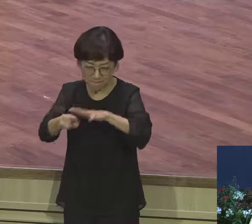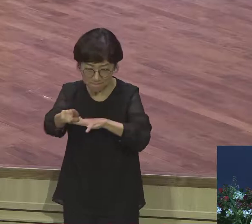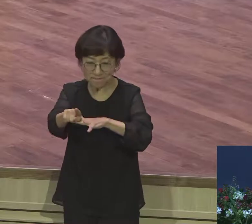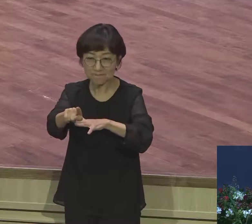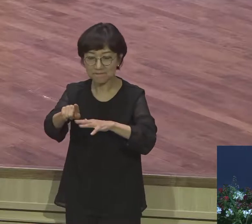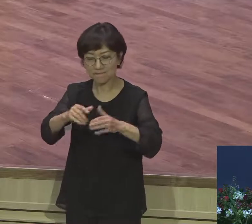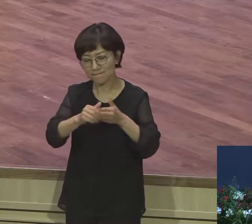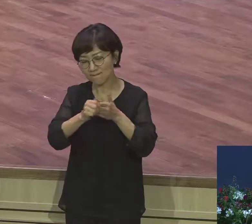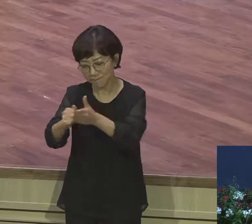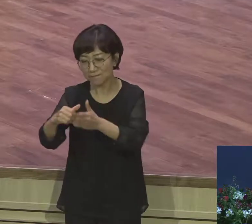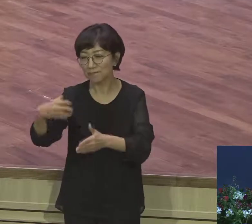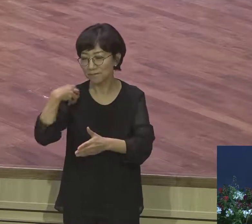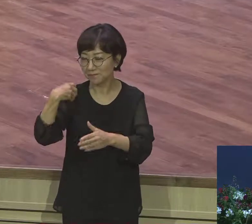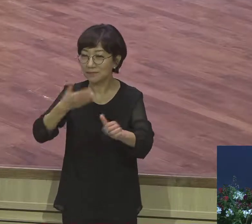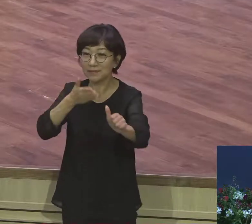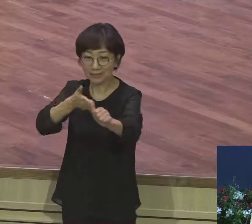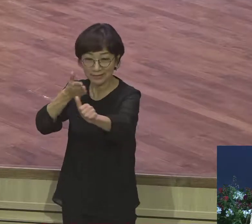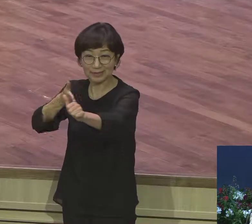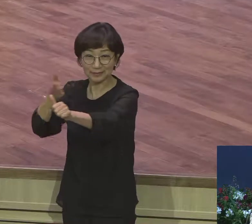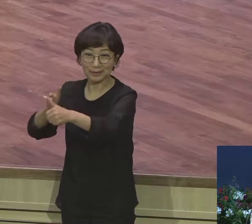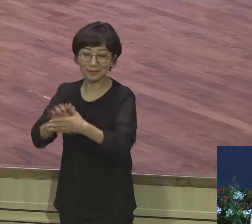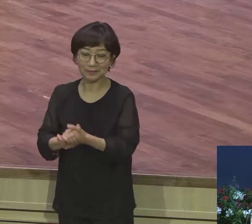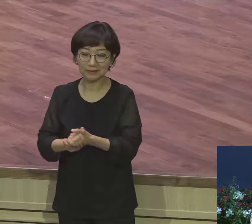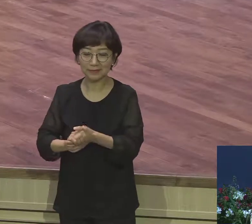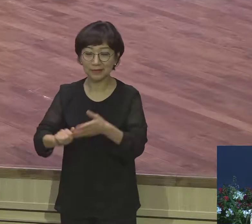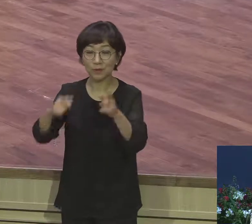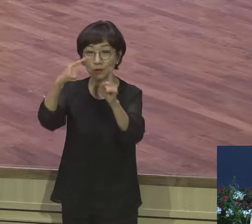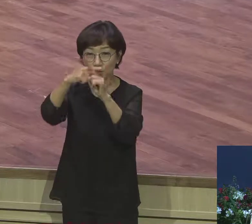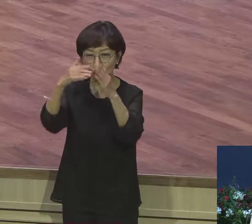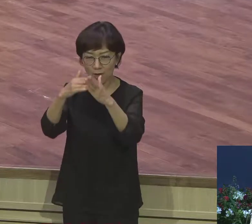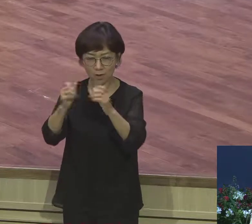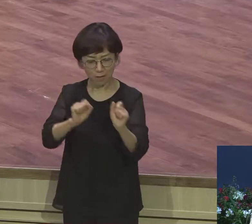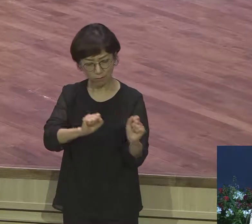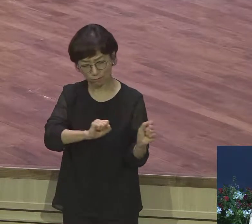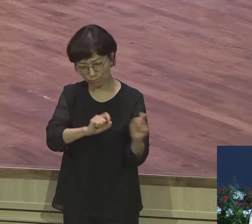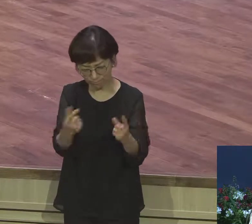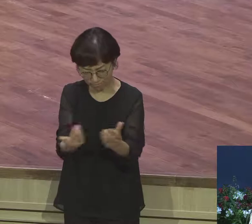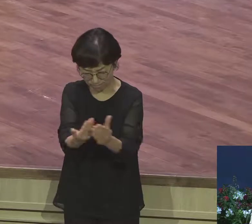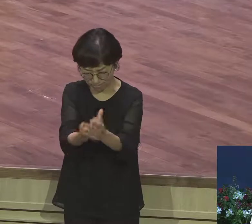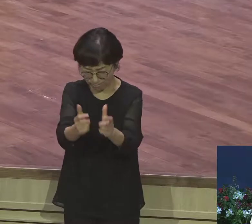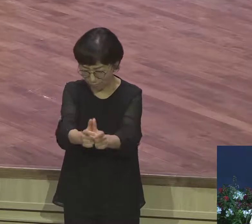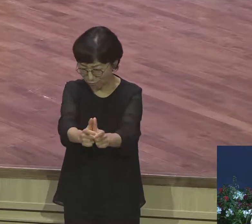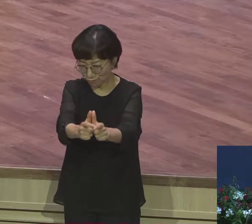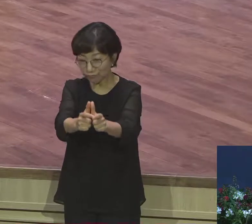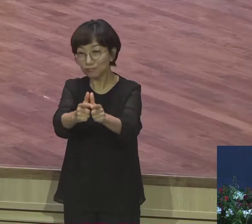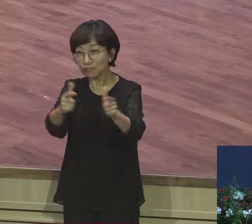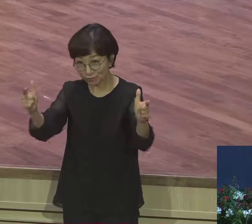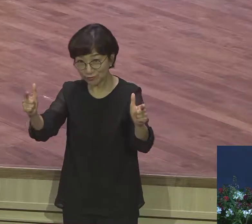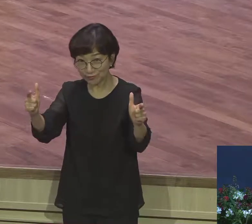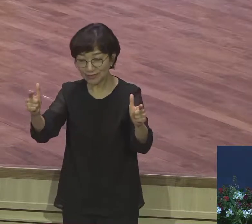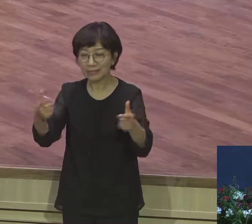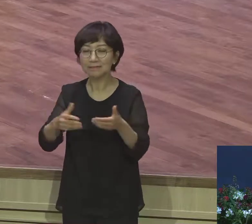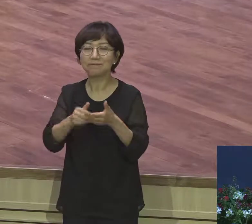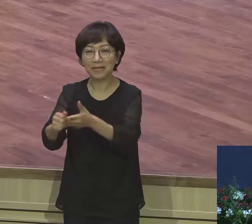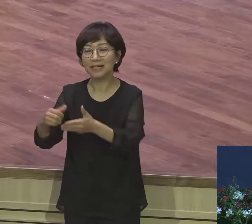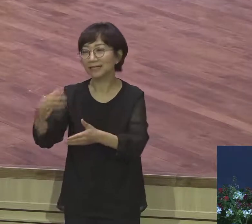돼요 교회 부흥에 통로되길 바랍니다 오늘 말씀을 통해 우리 여운교회 모든 성도들은 이런